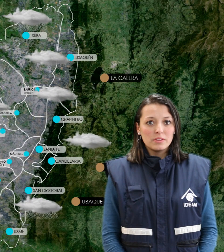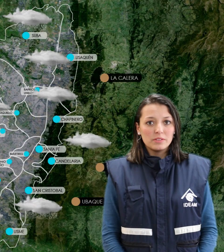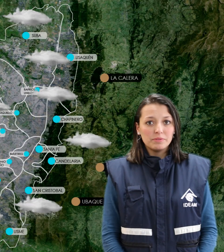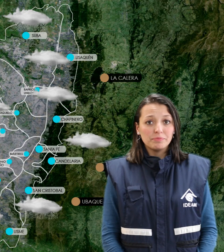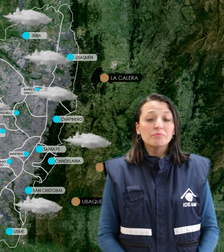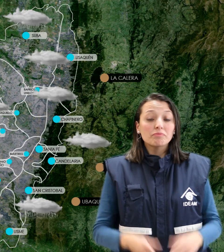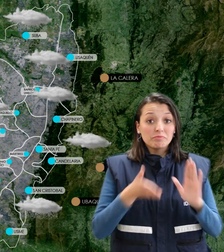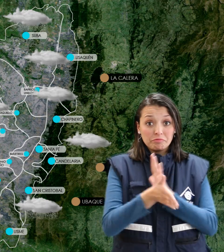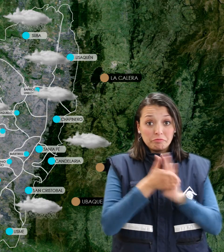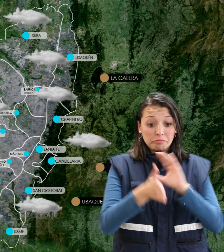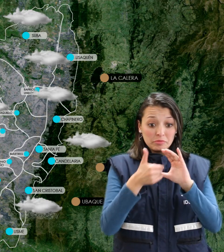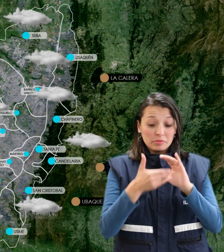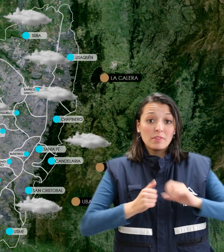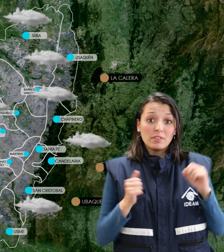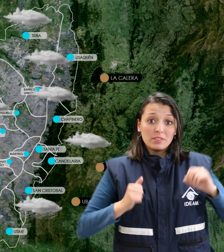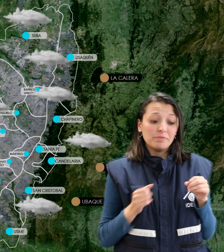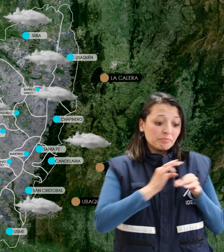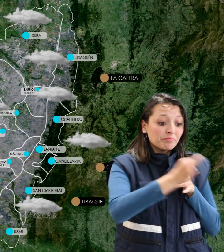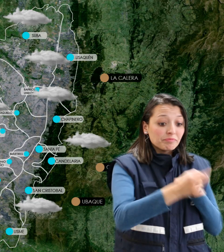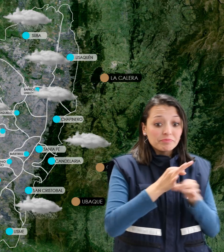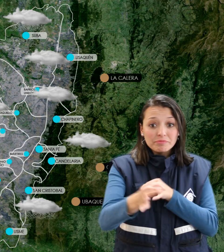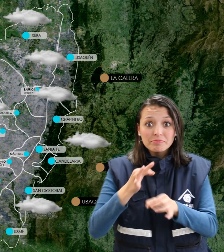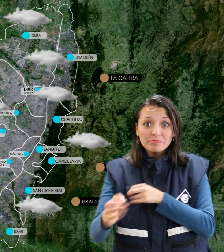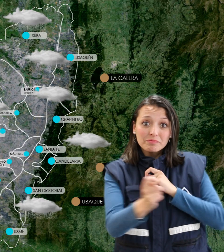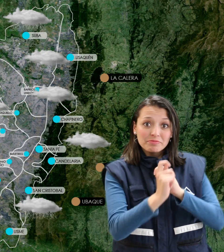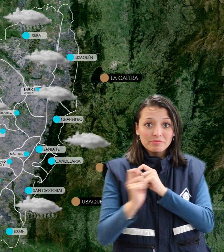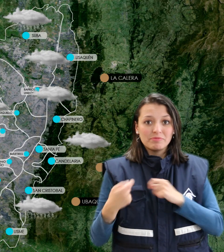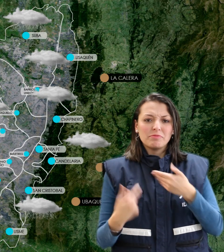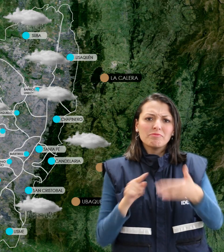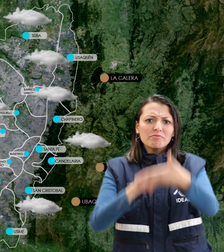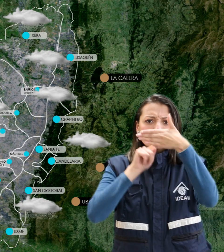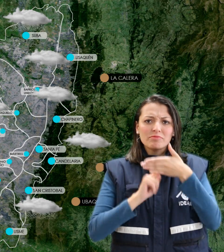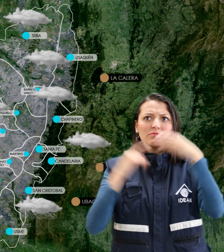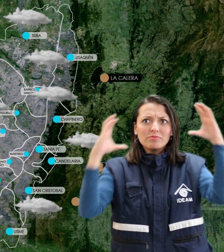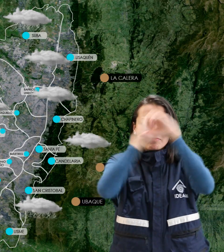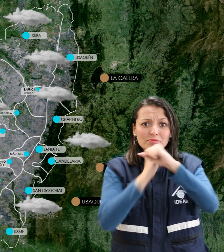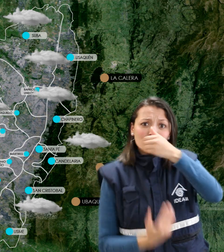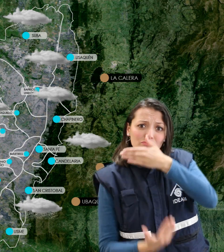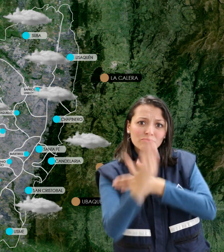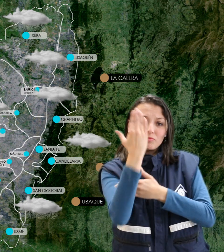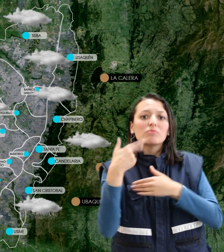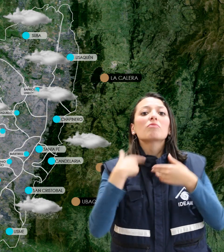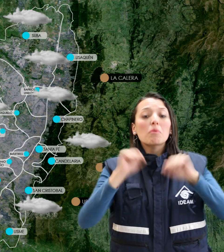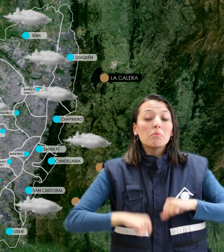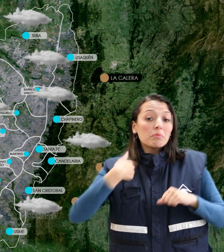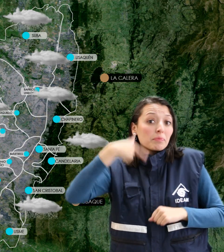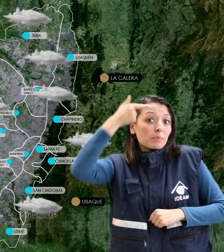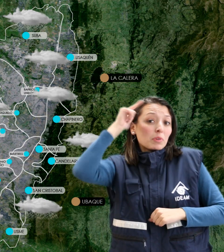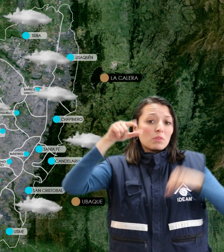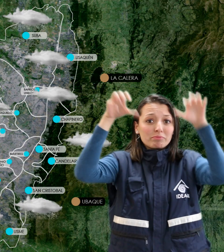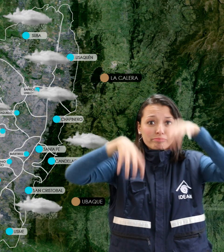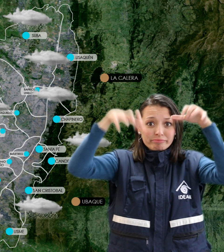El pronóstico para la ciudad de Bogotá y para la sabana nos indica que en el transcurso de la noche y de la madrugada son probables algunas